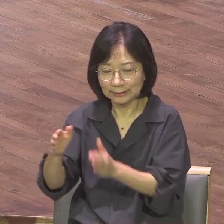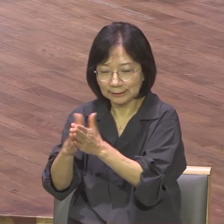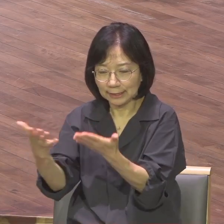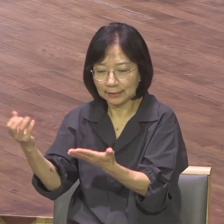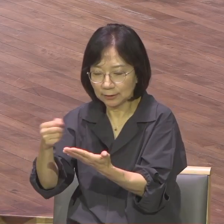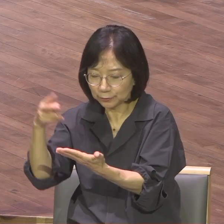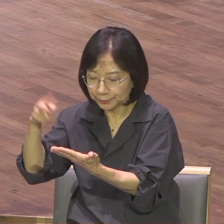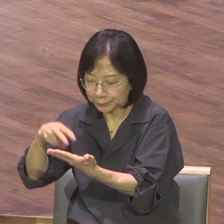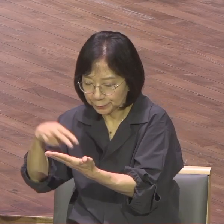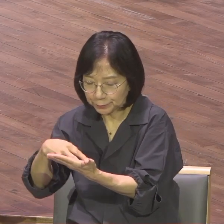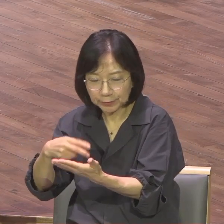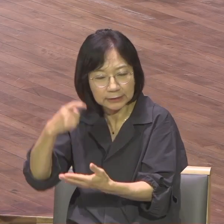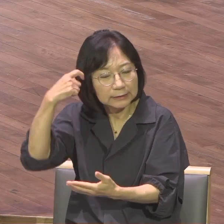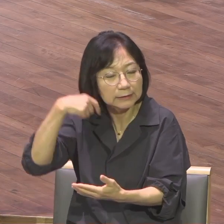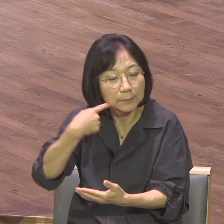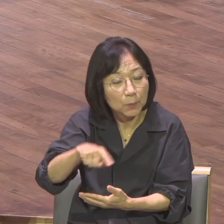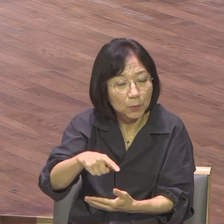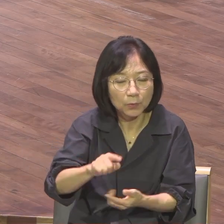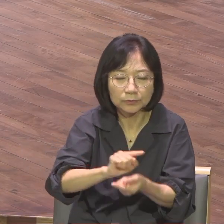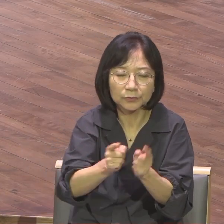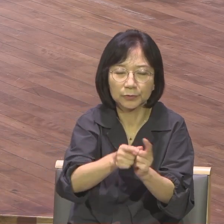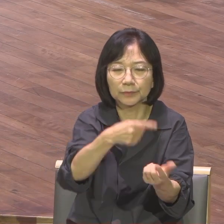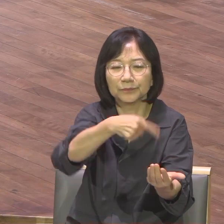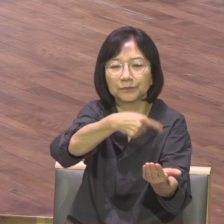그래서 신앙의 세대 차이를 없앤 거예요